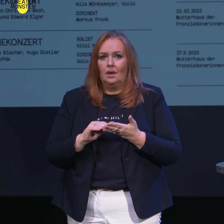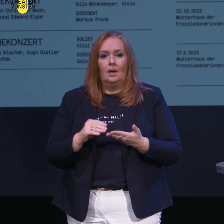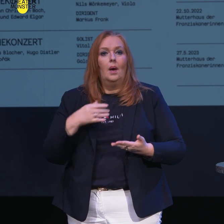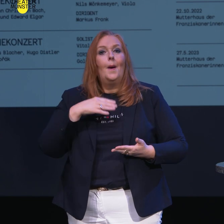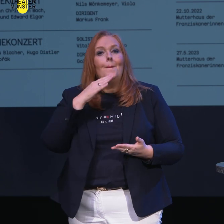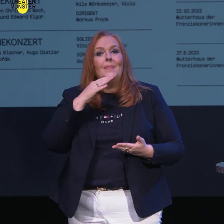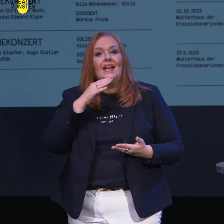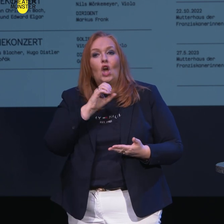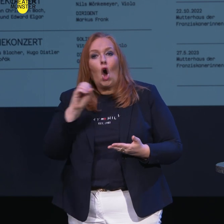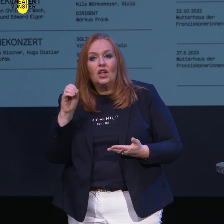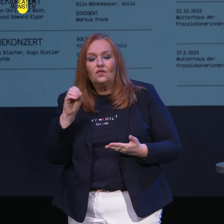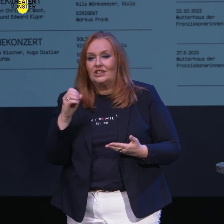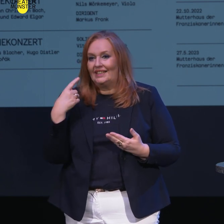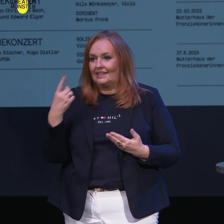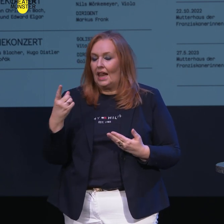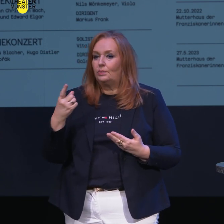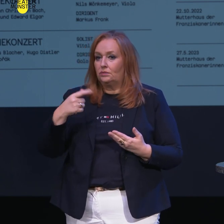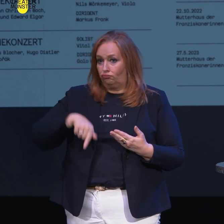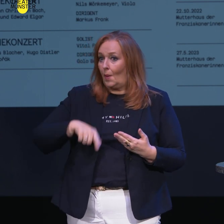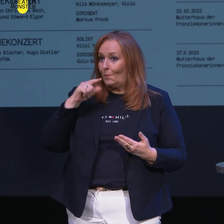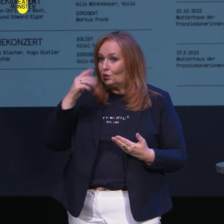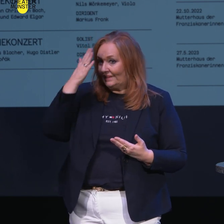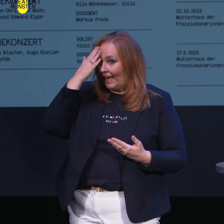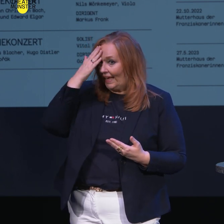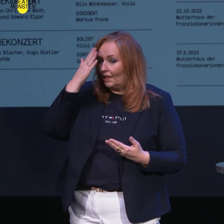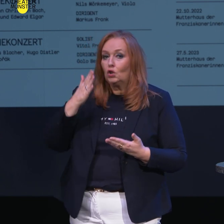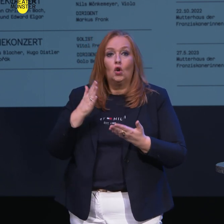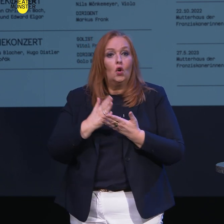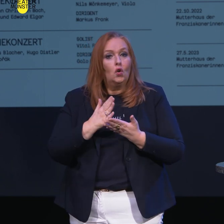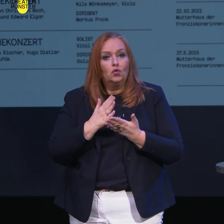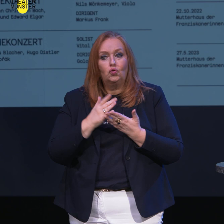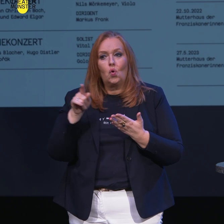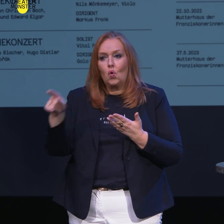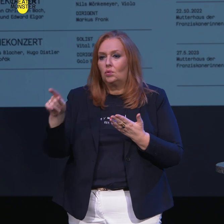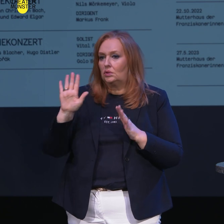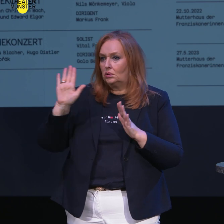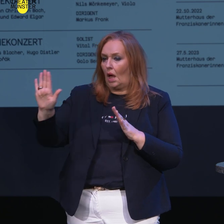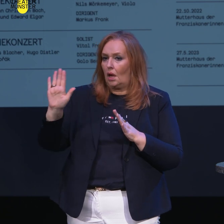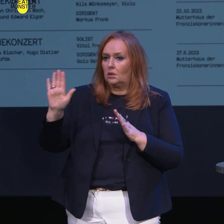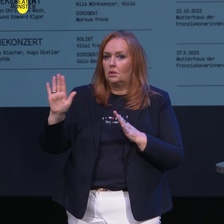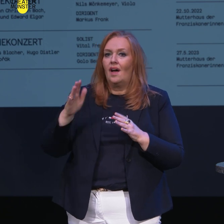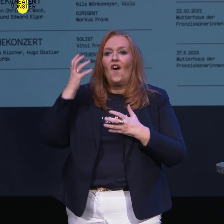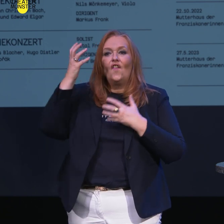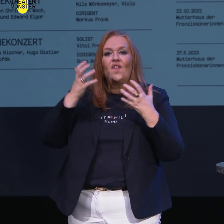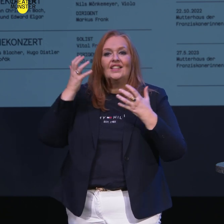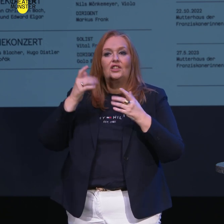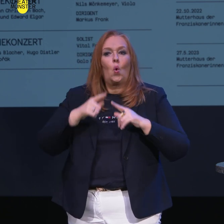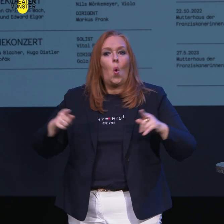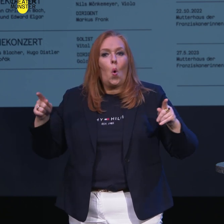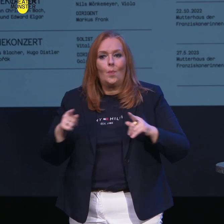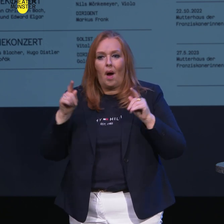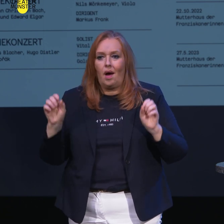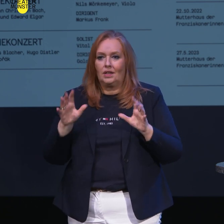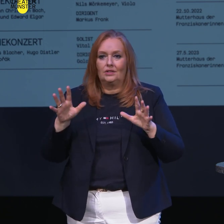Peter Oetwisch ist uns zwar in Münster bekannt, wir hatten ja auch seine fantastische Opernproduktion